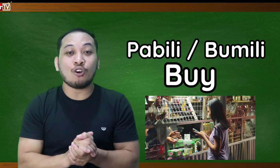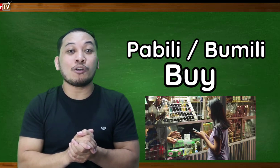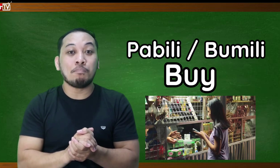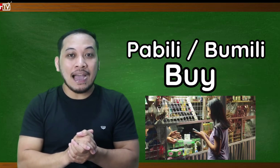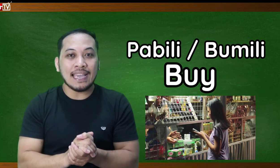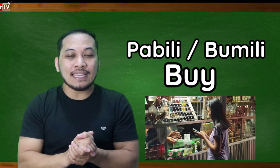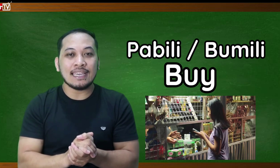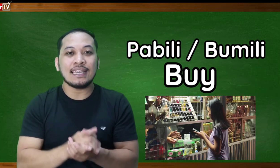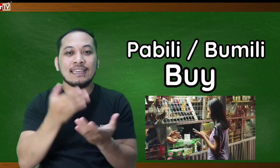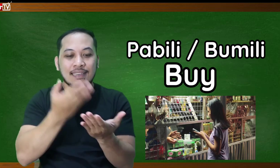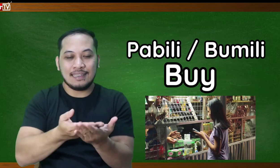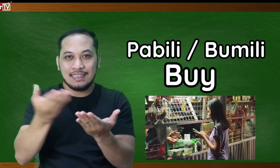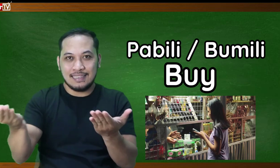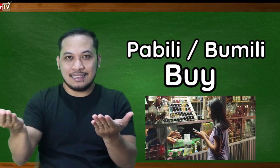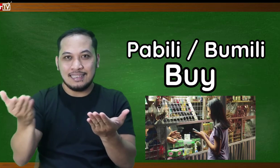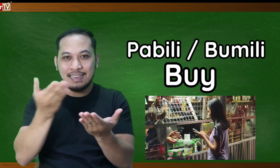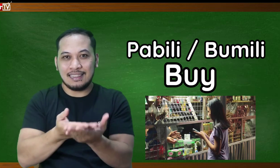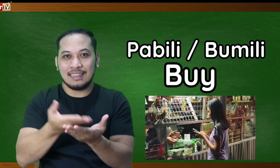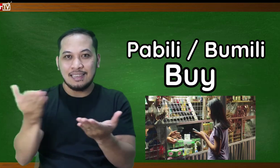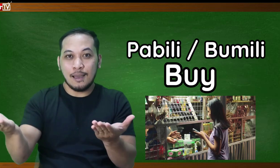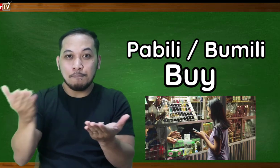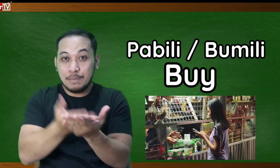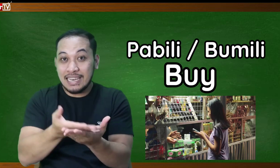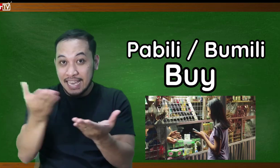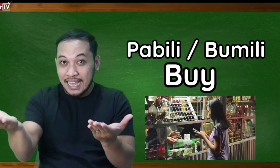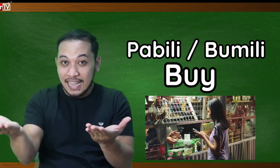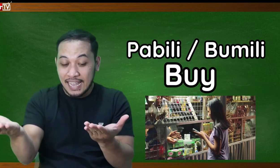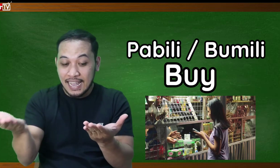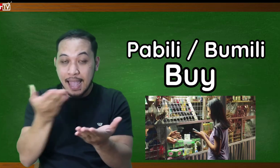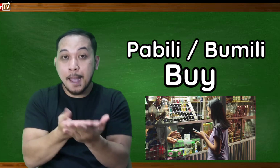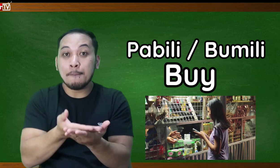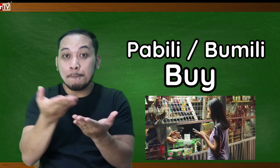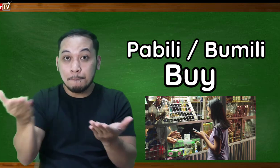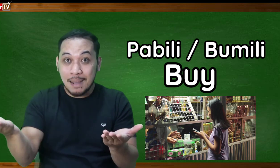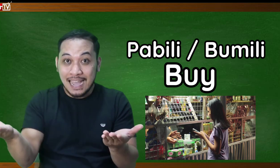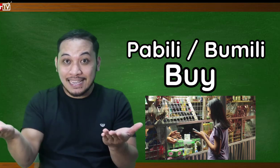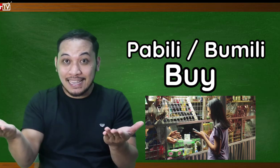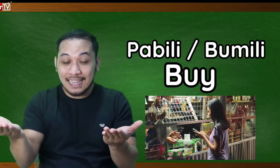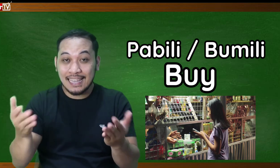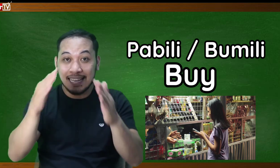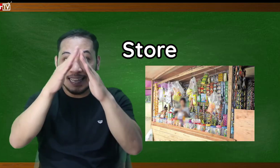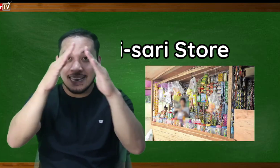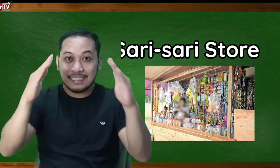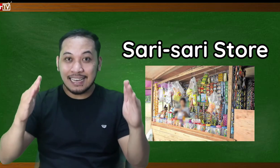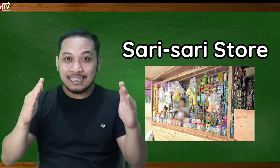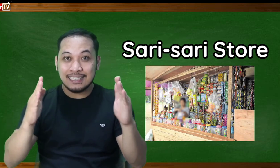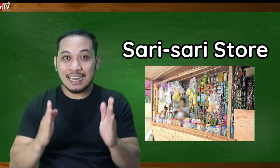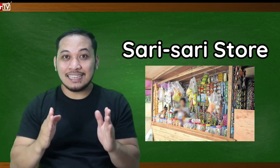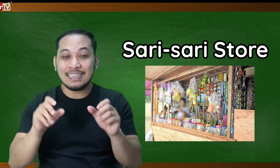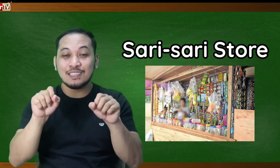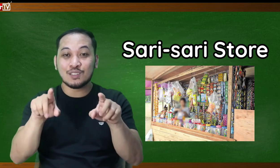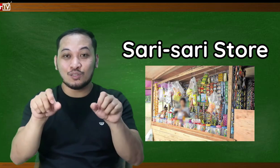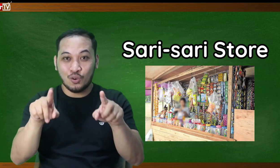or buy ayan bile buy sari sari store